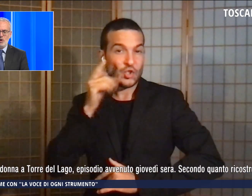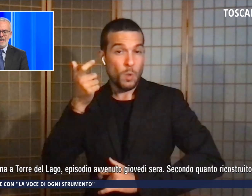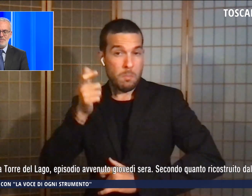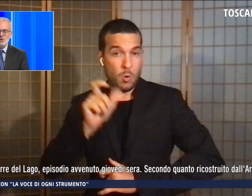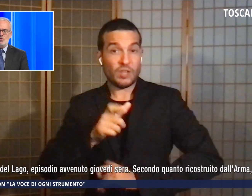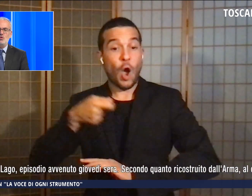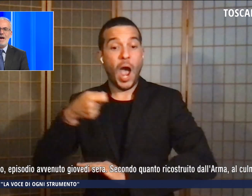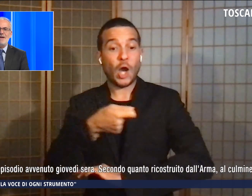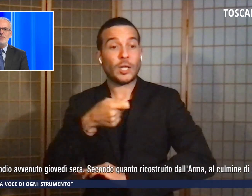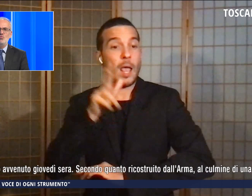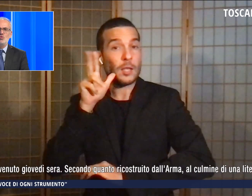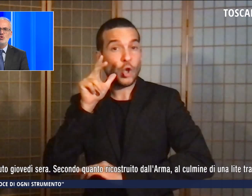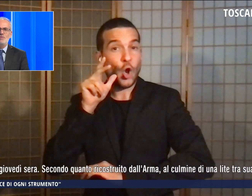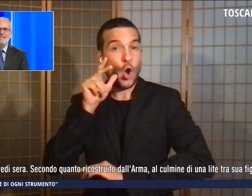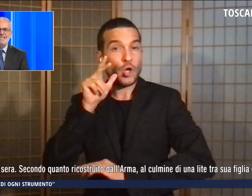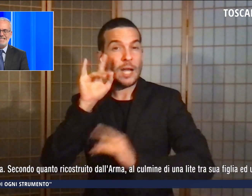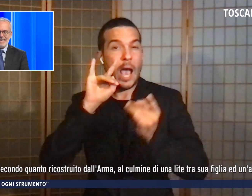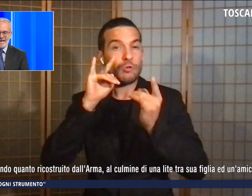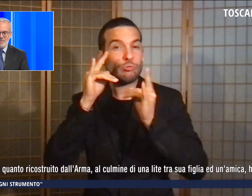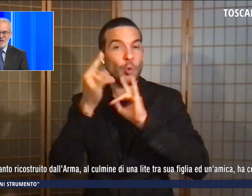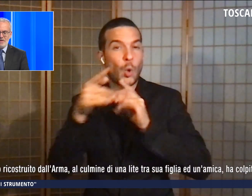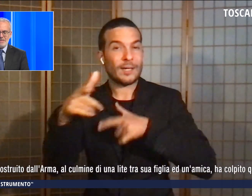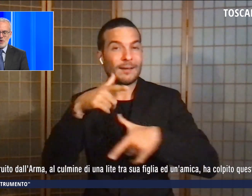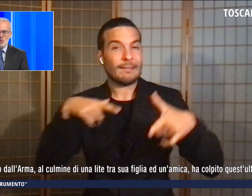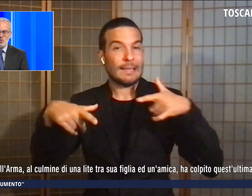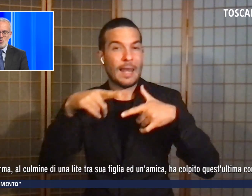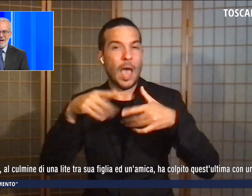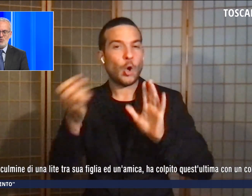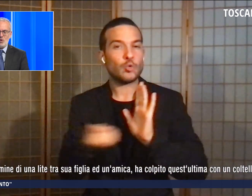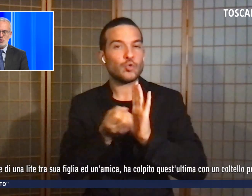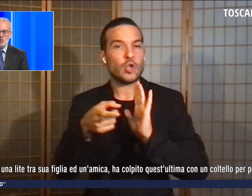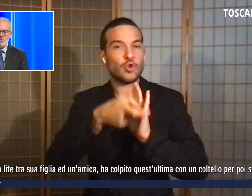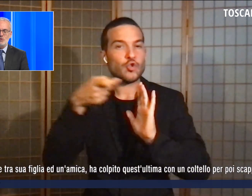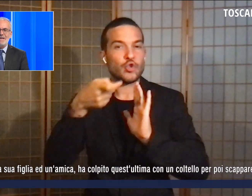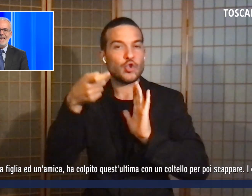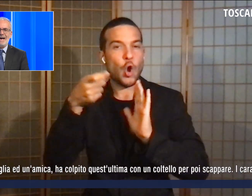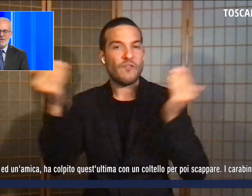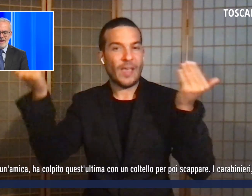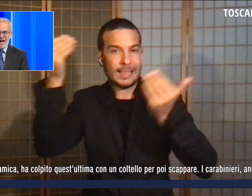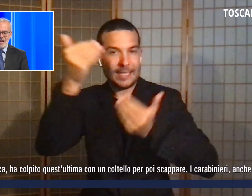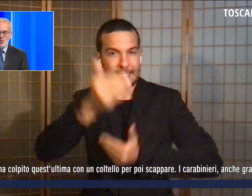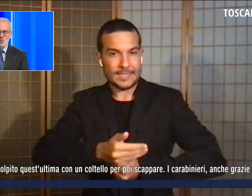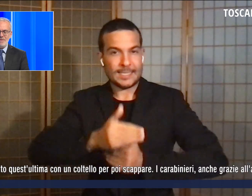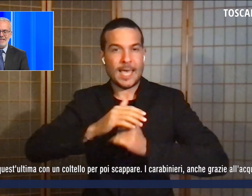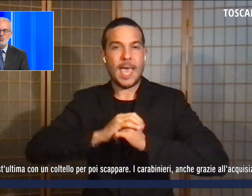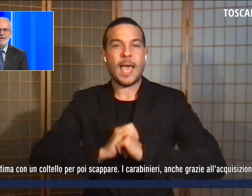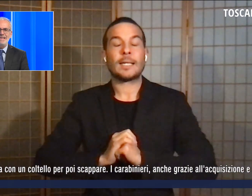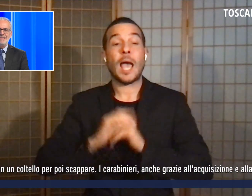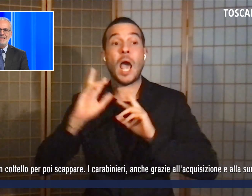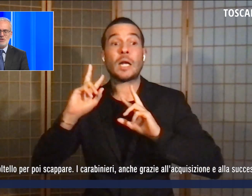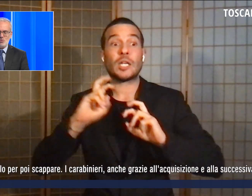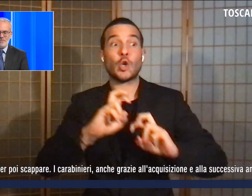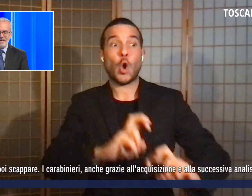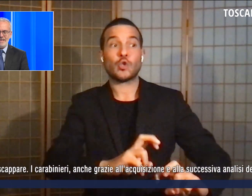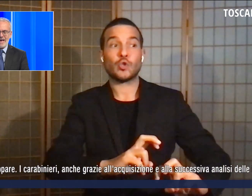Lago. L'episodio è avvenuto giovedì sera. Secondo quanto ricostruito dall'arma, al culmine di una